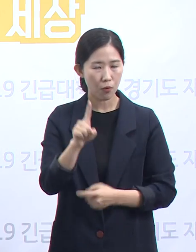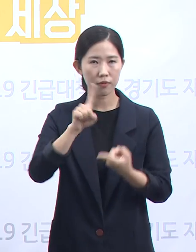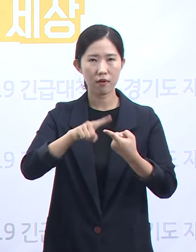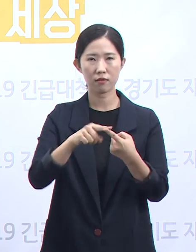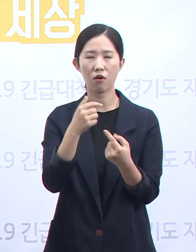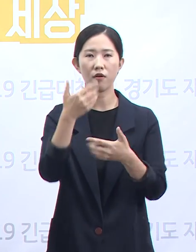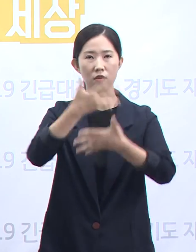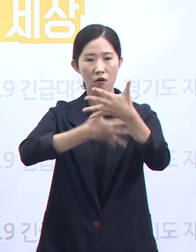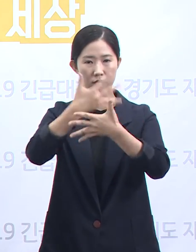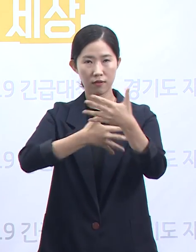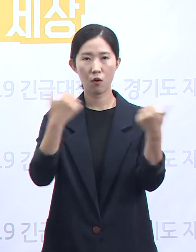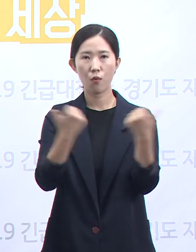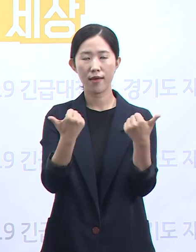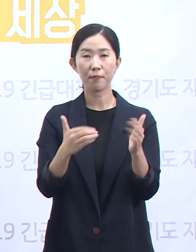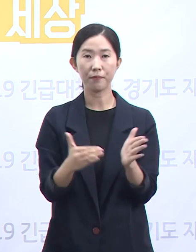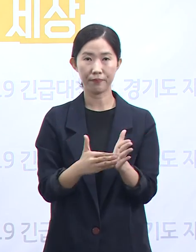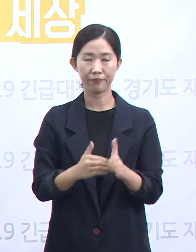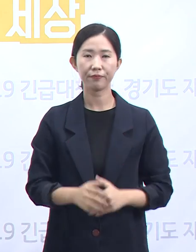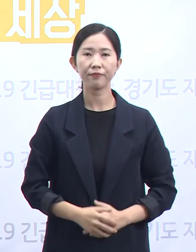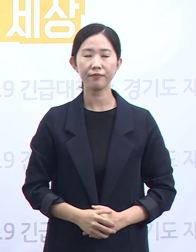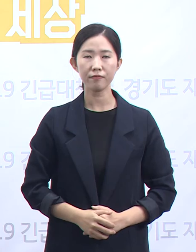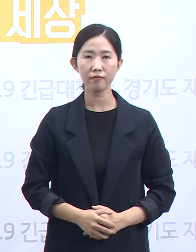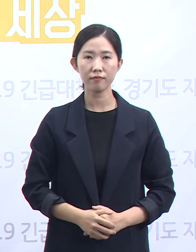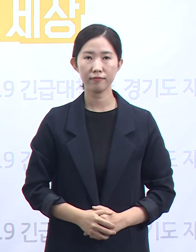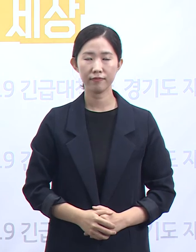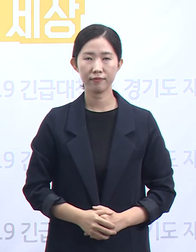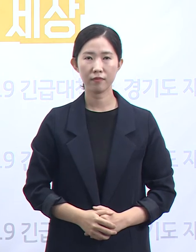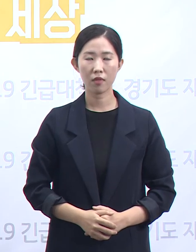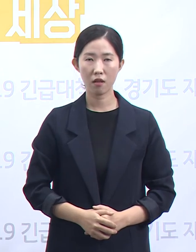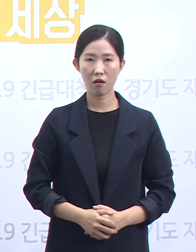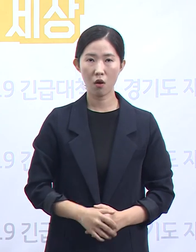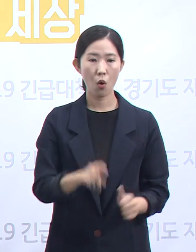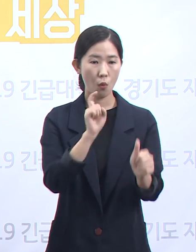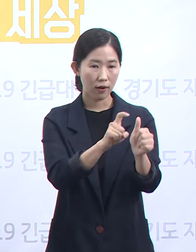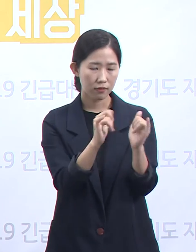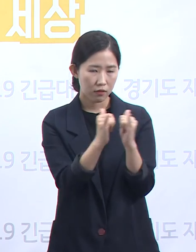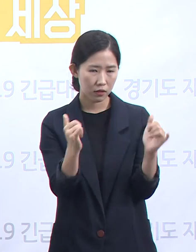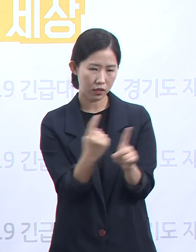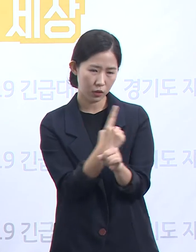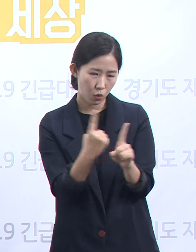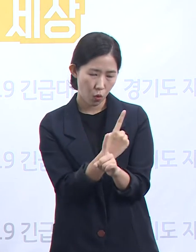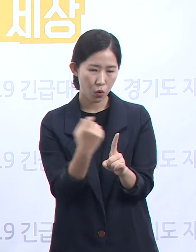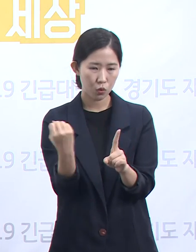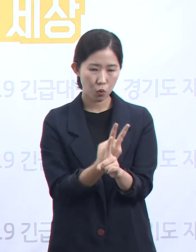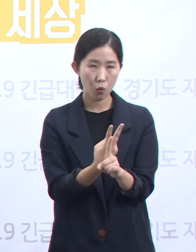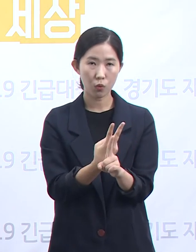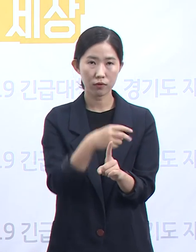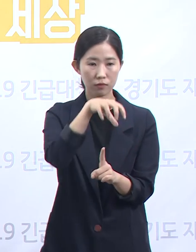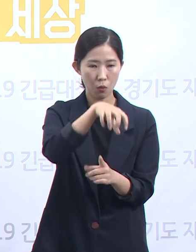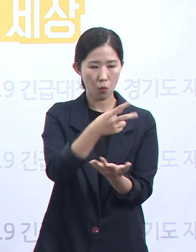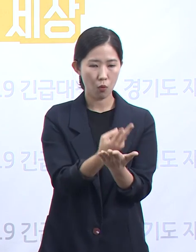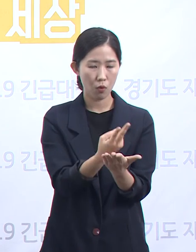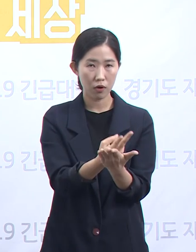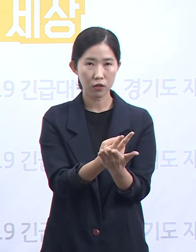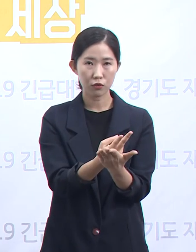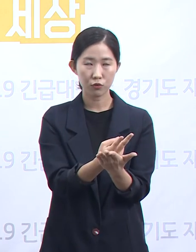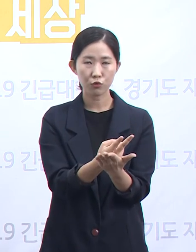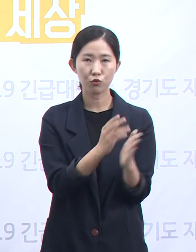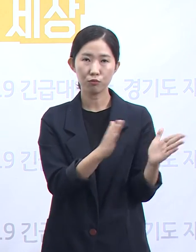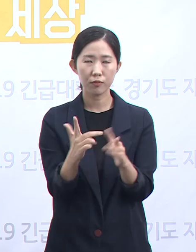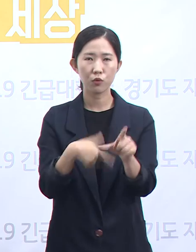협력하여 확진자 치료 자원을 확충하는 일에 최선을 다하고 있습니다. 하지만 유행 확산 속도가 빨라